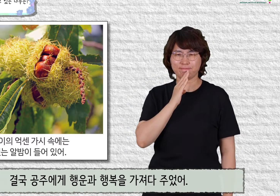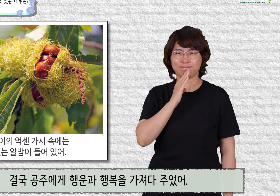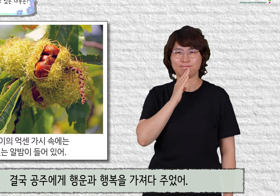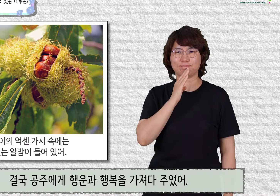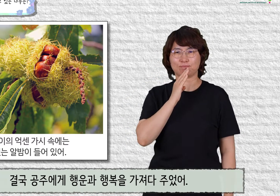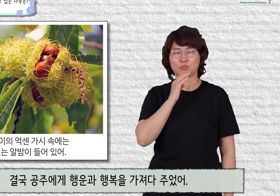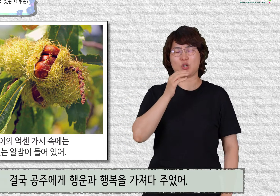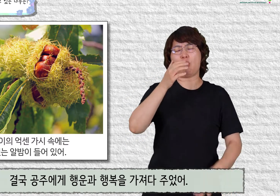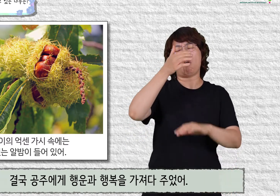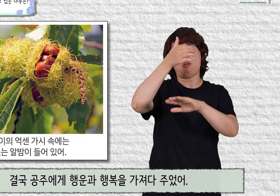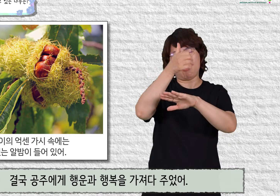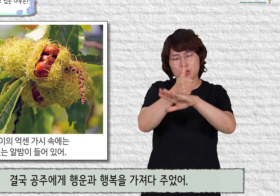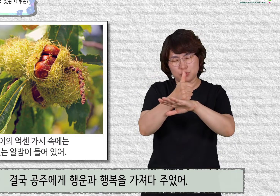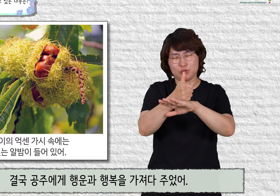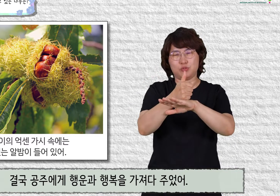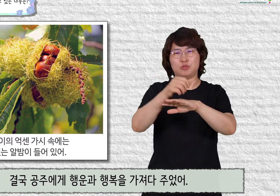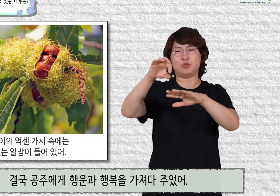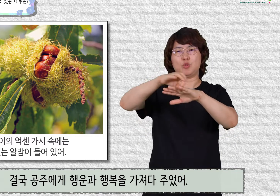주었어.